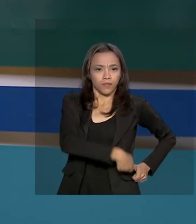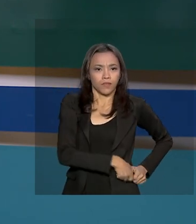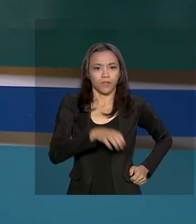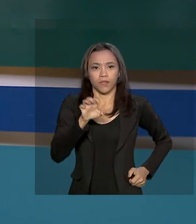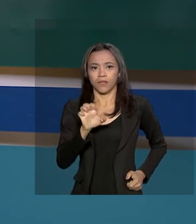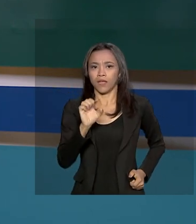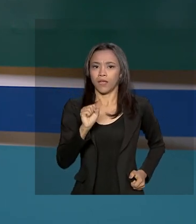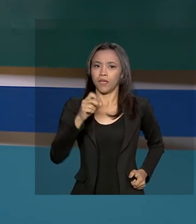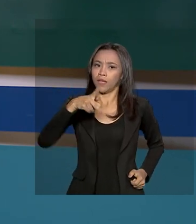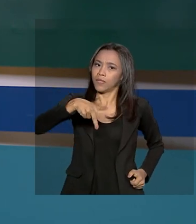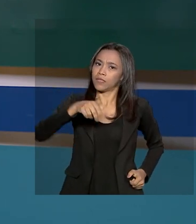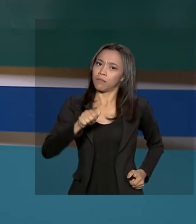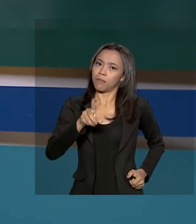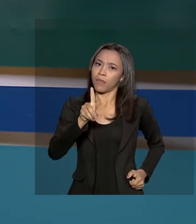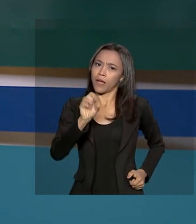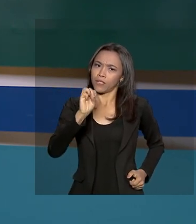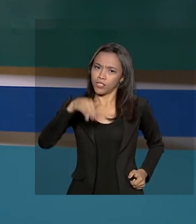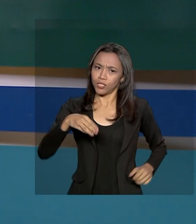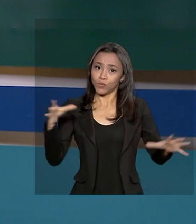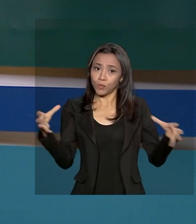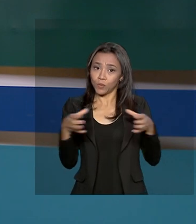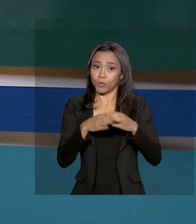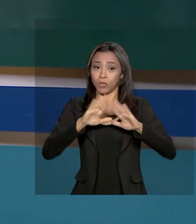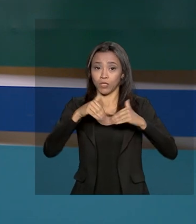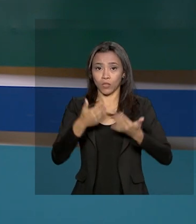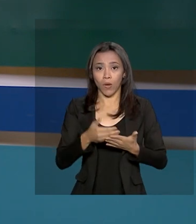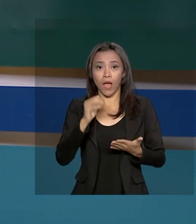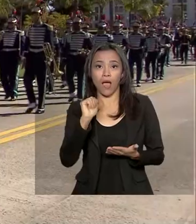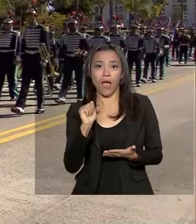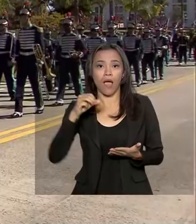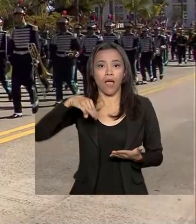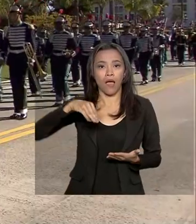cadetes da AMAN, a Academia Militar das Agulhas Negras.